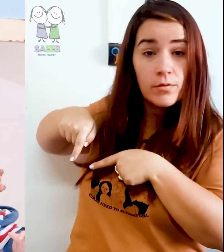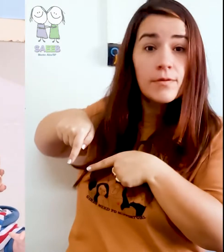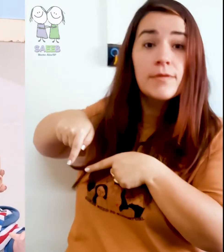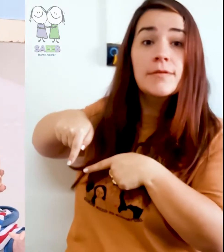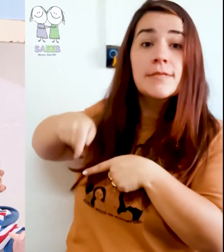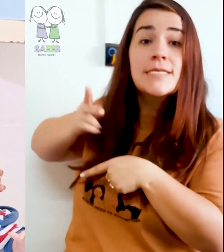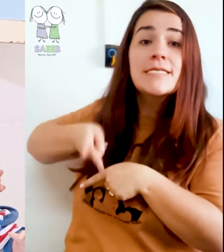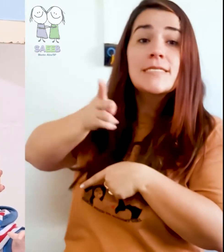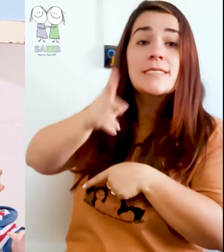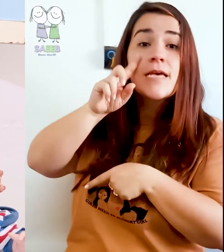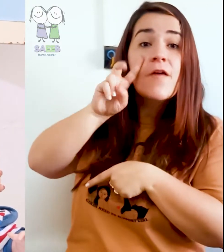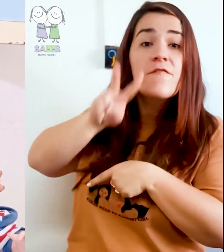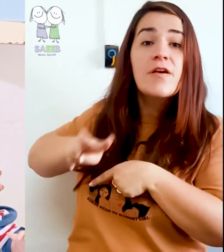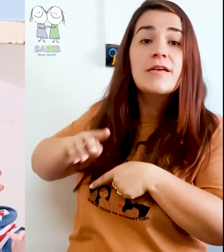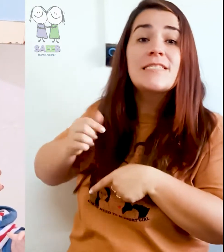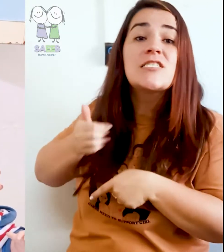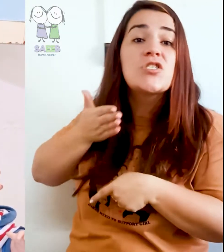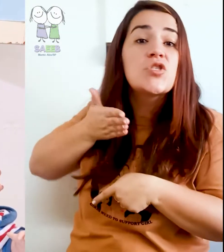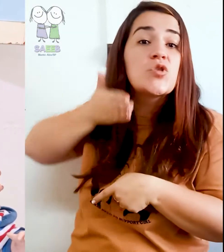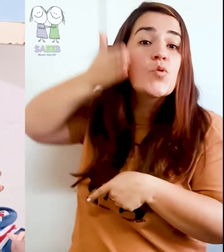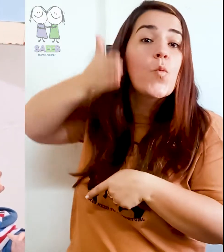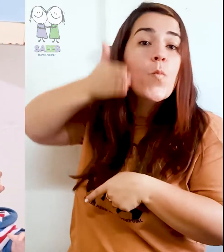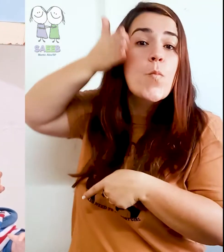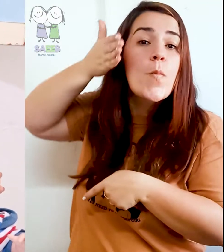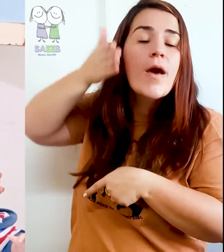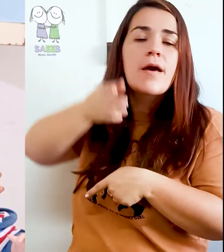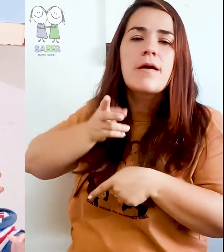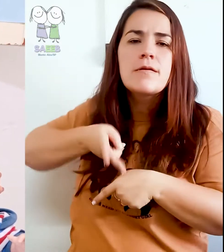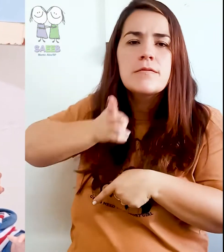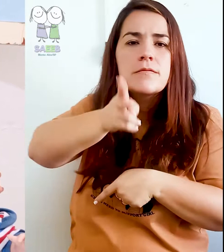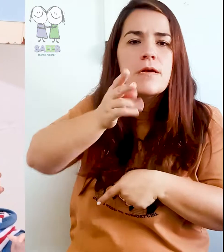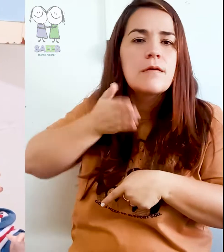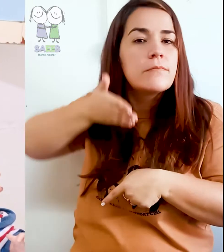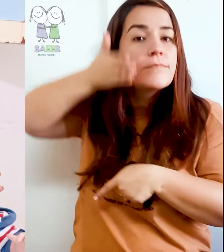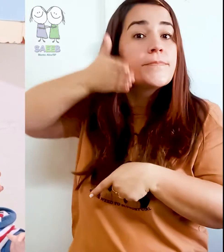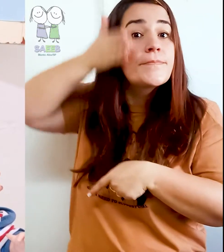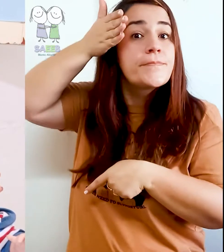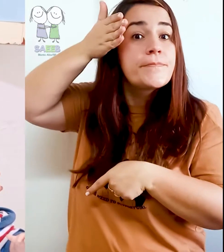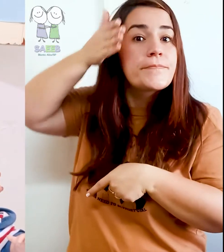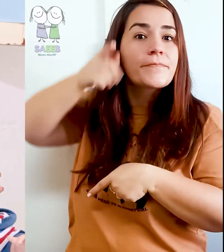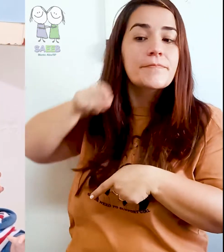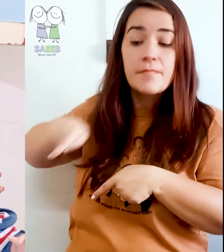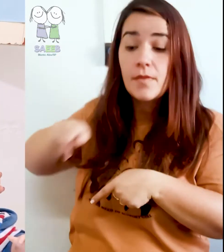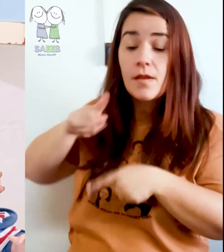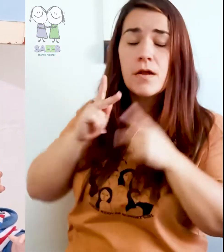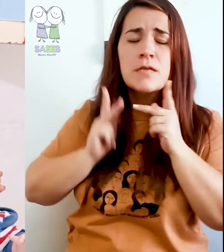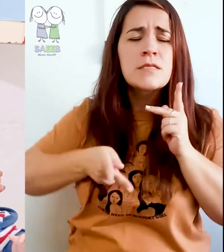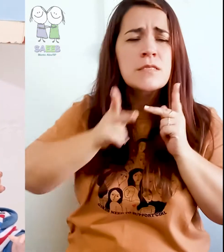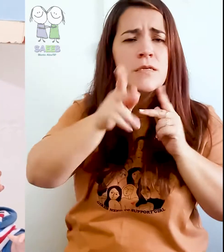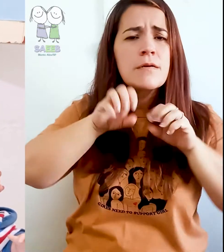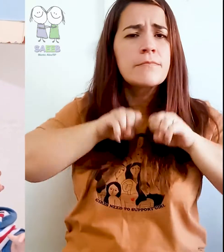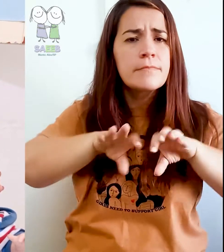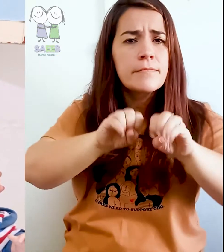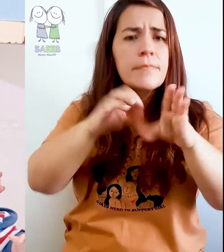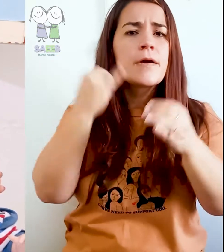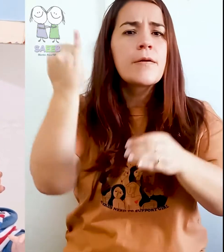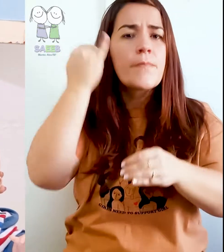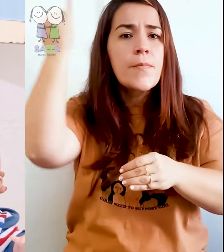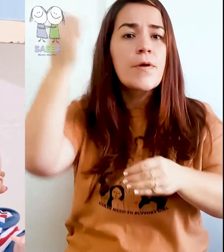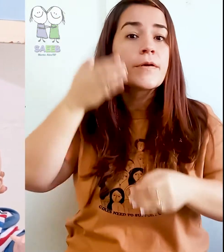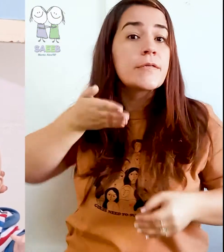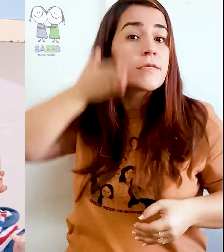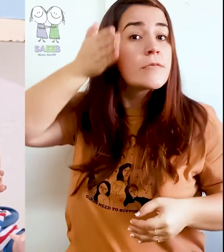Lembrando que, às vezes, essa bochecha precisa subir. Então, faz um movimento que ela suba. Movimento circular,